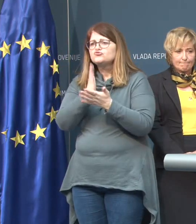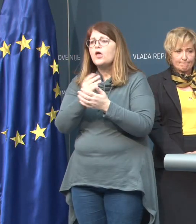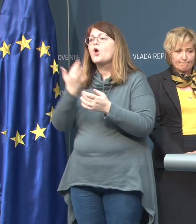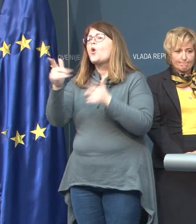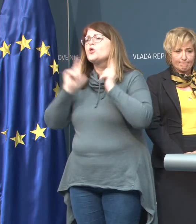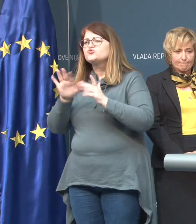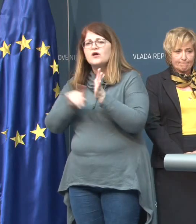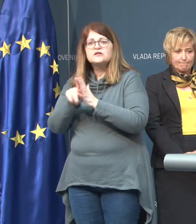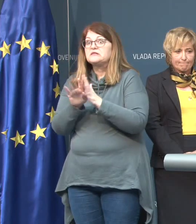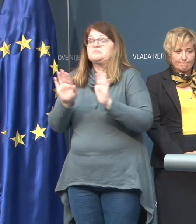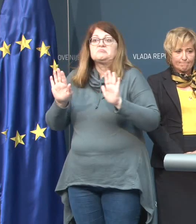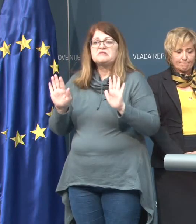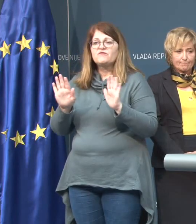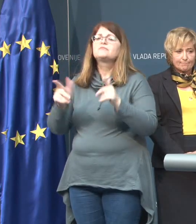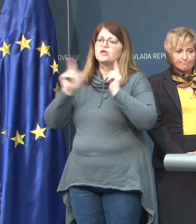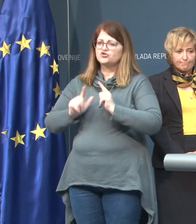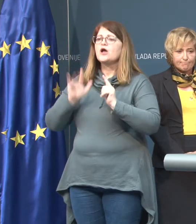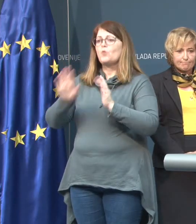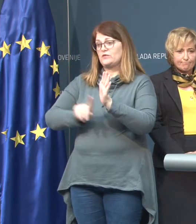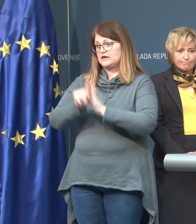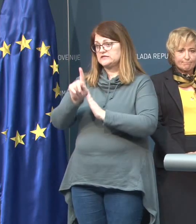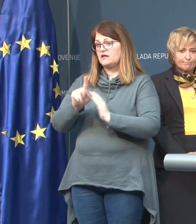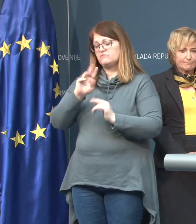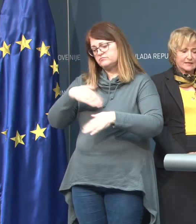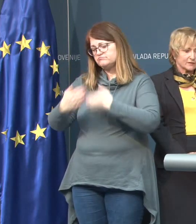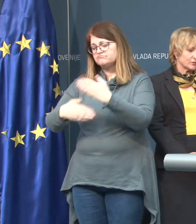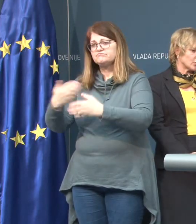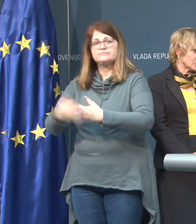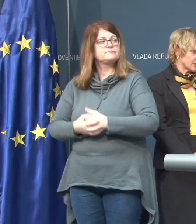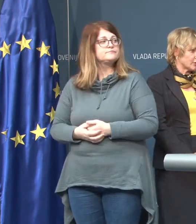in čakamo rezultatev tako do podneva.